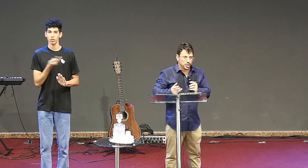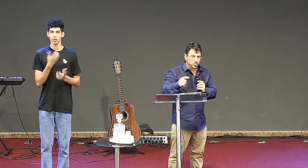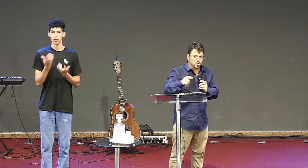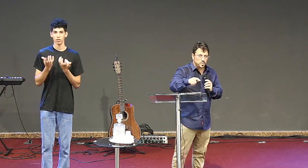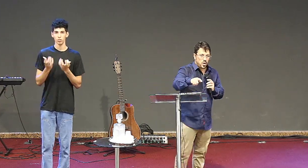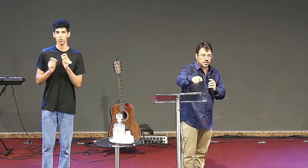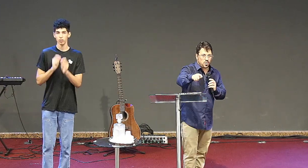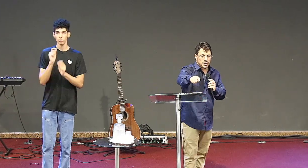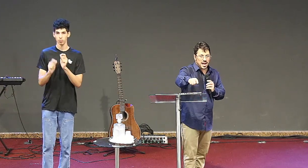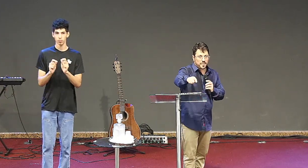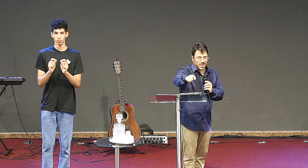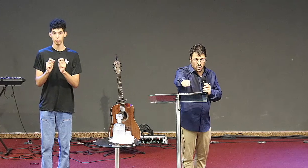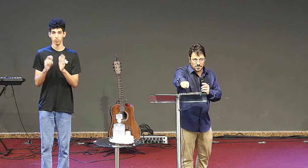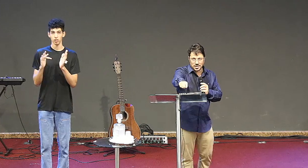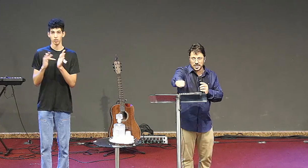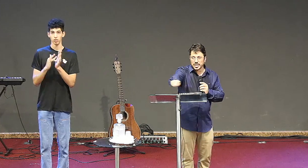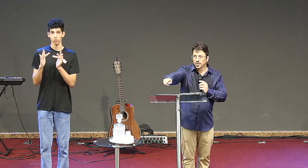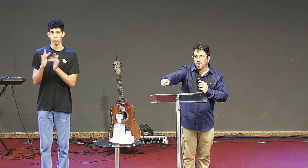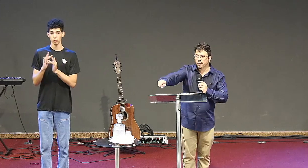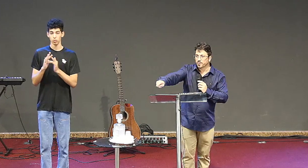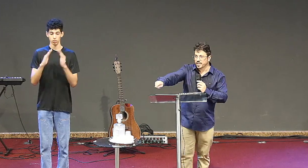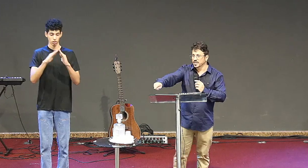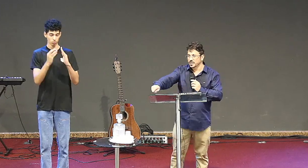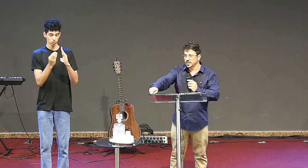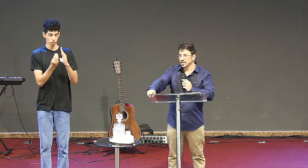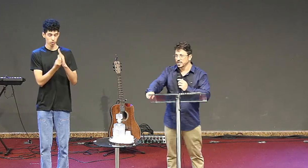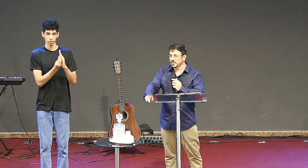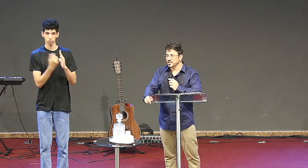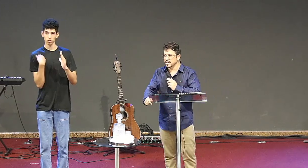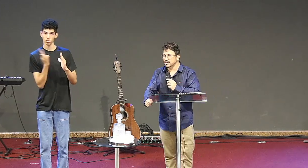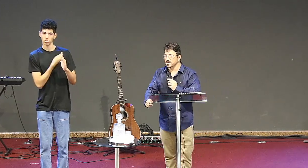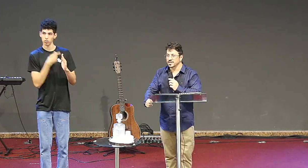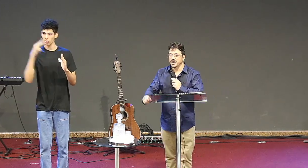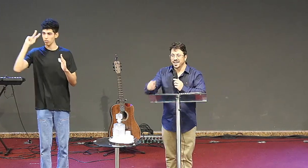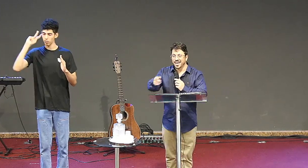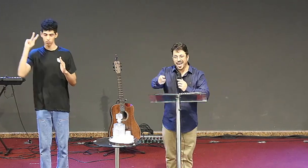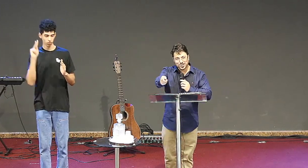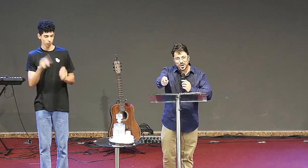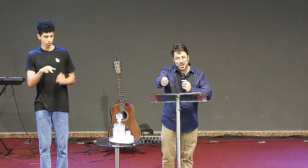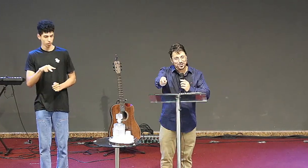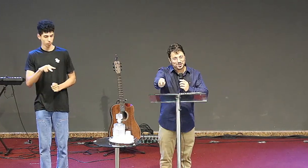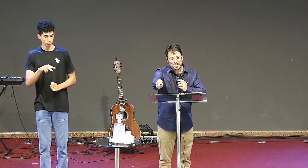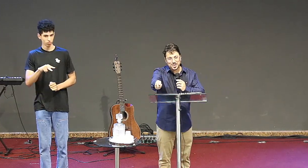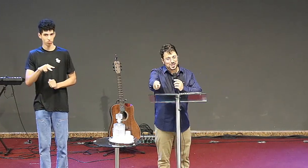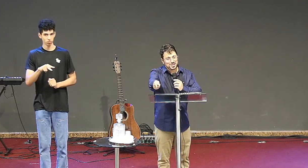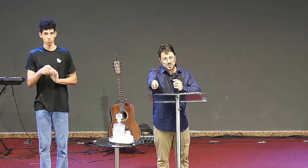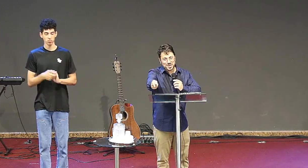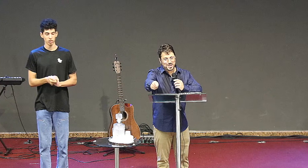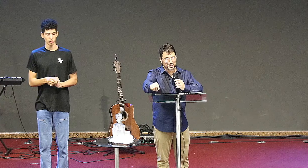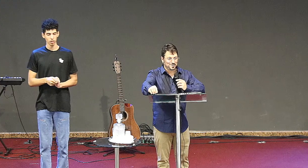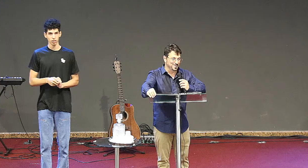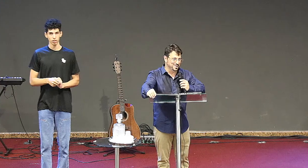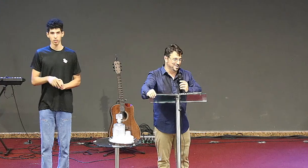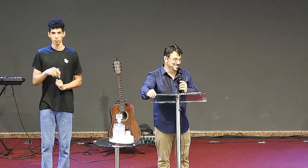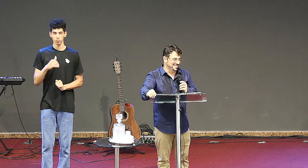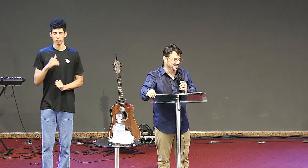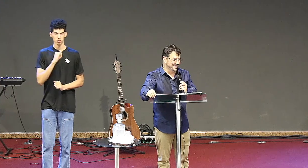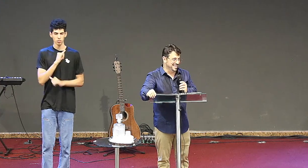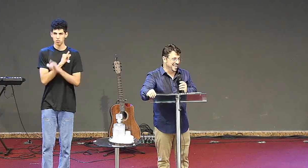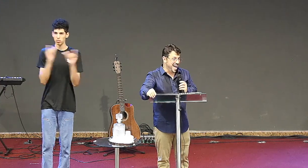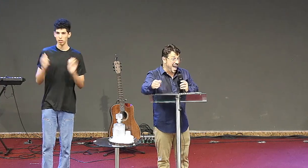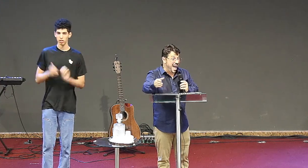Jesus possa olhar para a nossa igreja em Nova Almeida e dizer assim, É isso aí que eu sempre quis que uma igreja fosse.